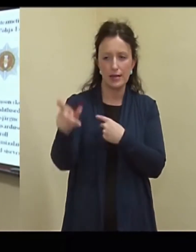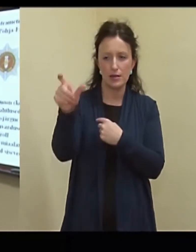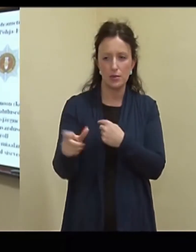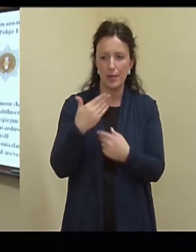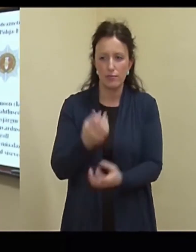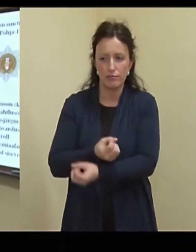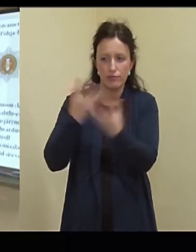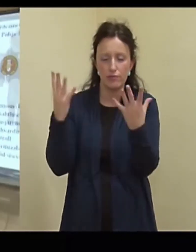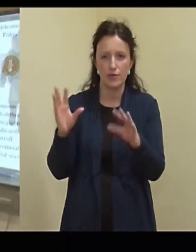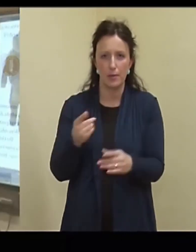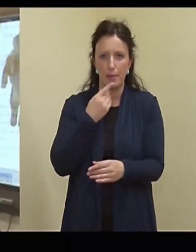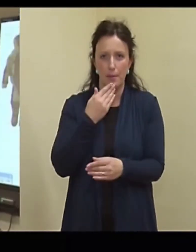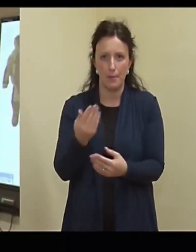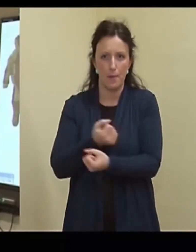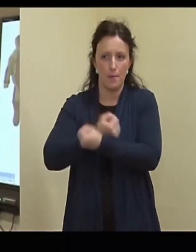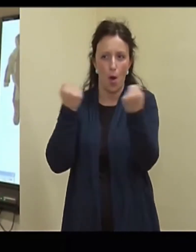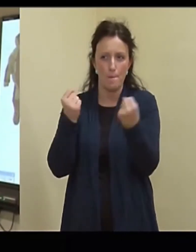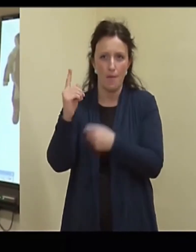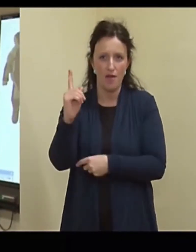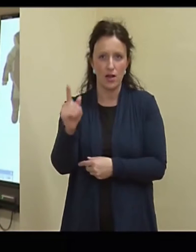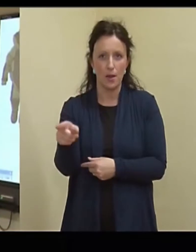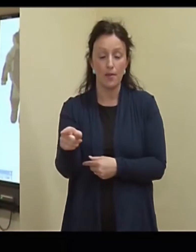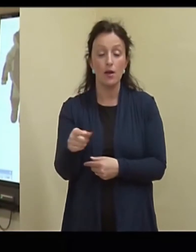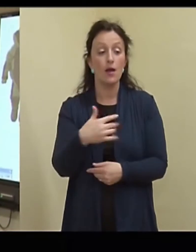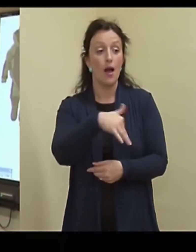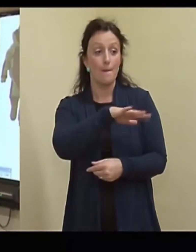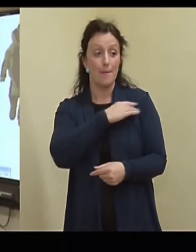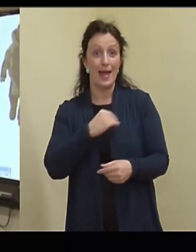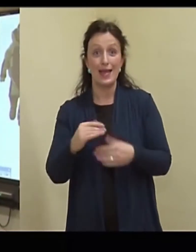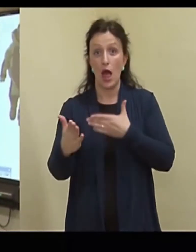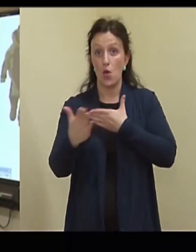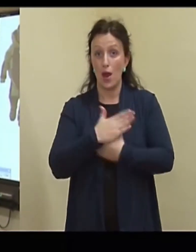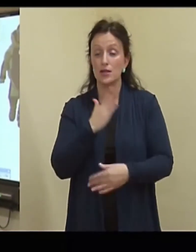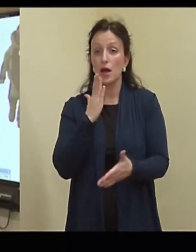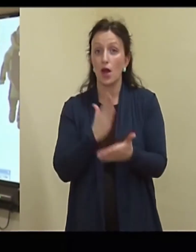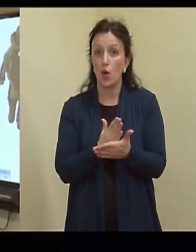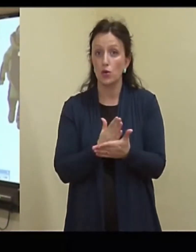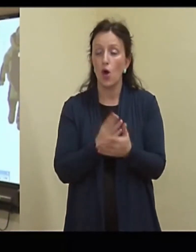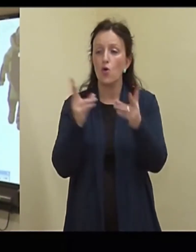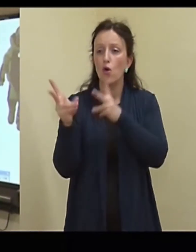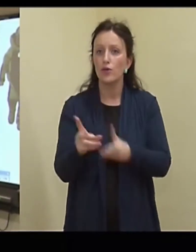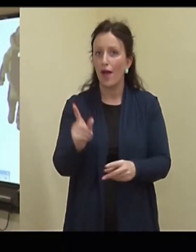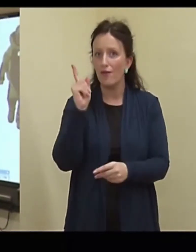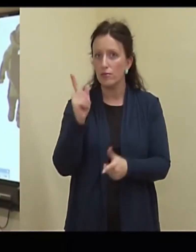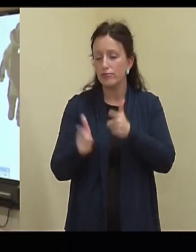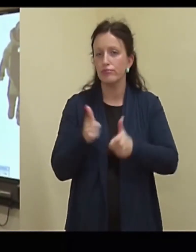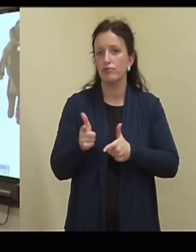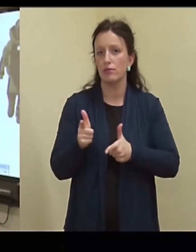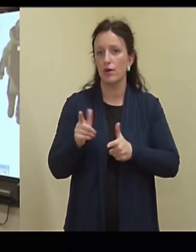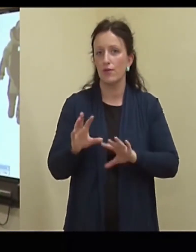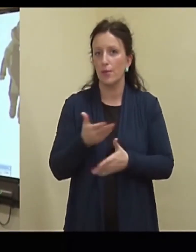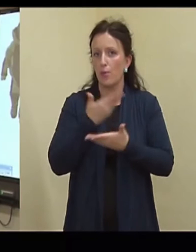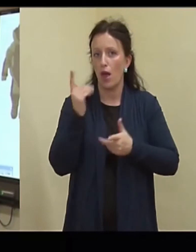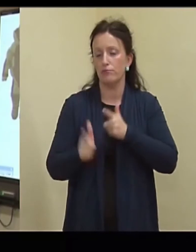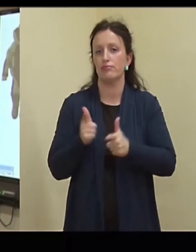kedagi lõhkes jaadeldisega. Nüüd meie ülesanne seal on kontrollida, kas see ähvardus on tõene või mitte ja teist